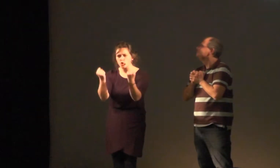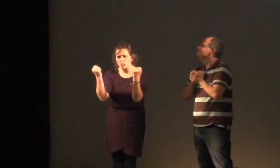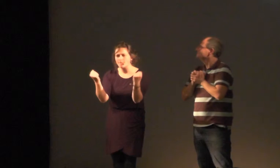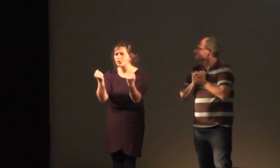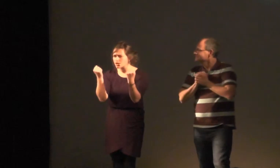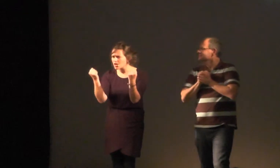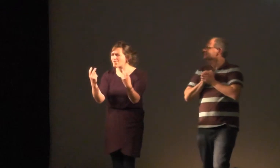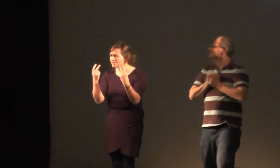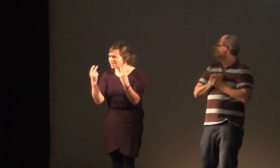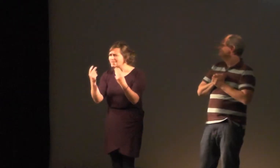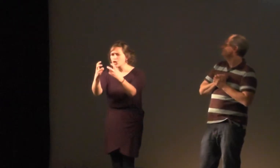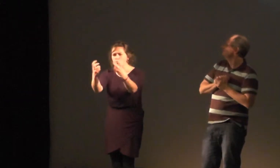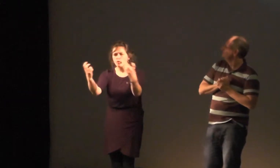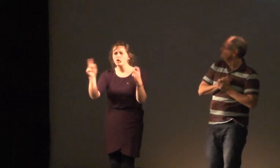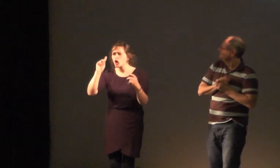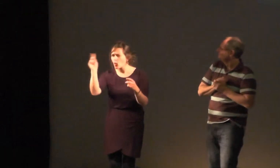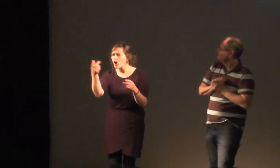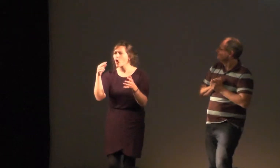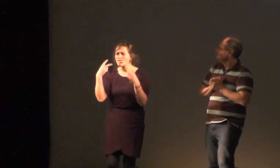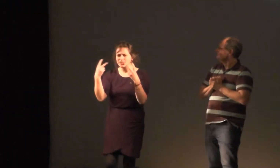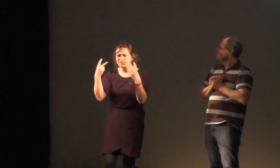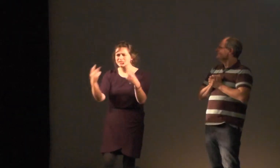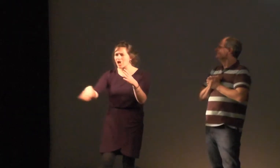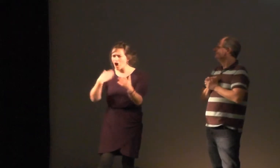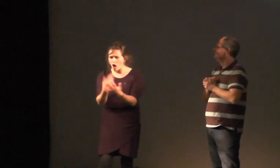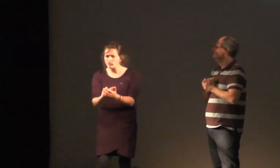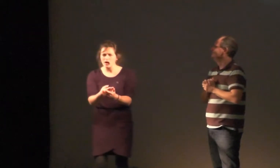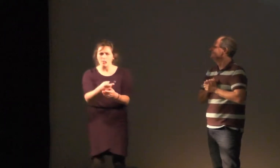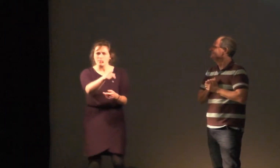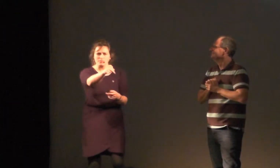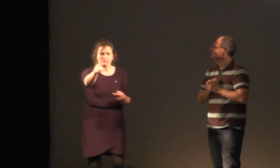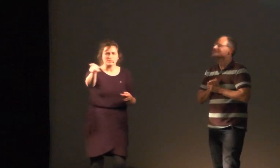Das Opferlamm ist immer der erste, der slammt und an dem noch der Applaus geübt wird.